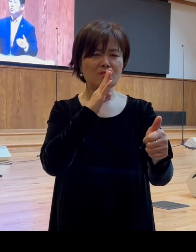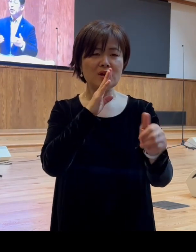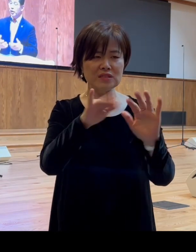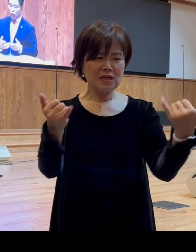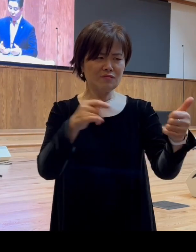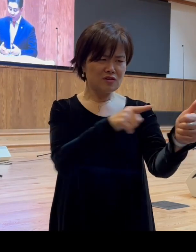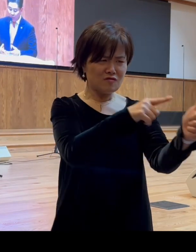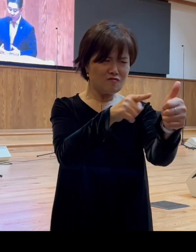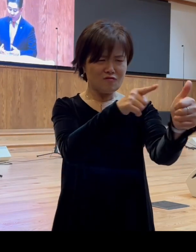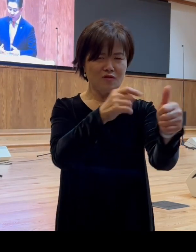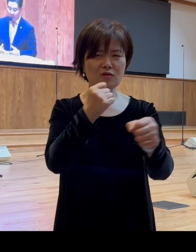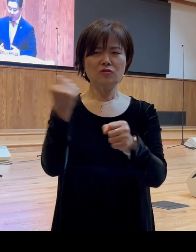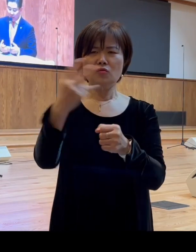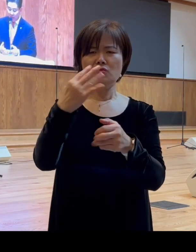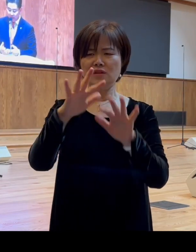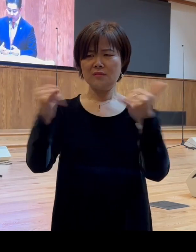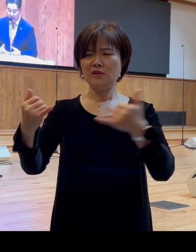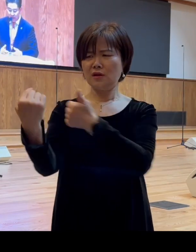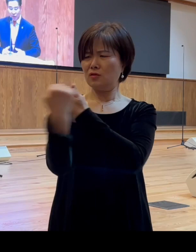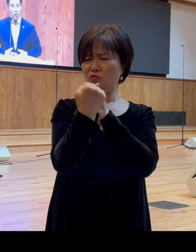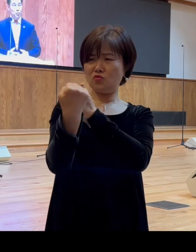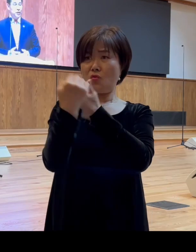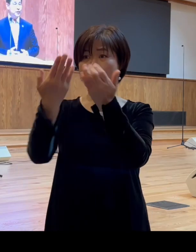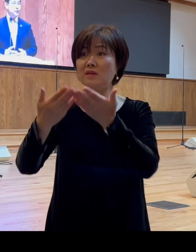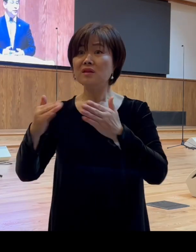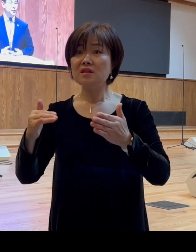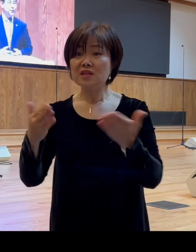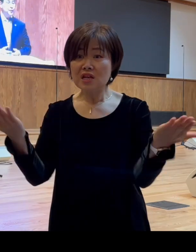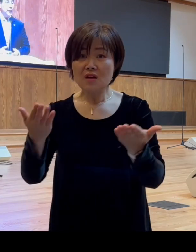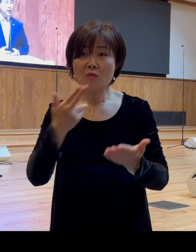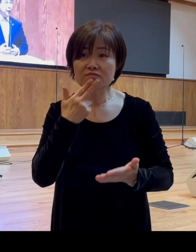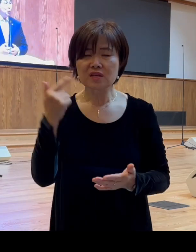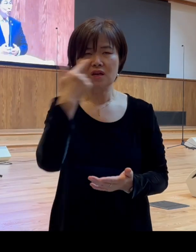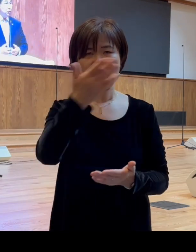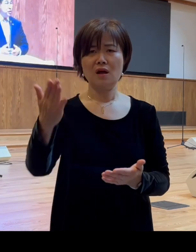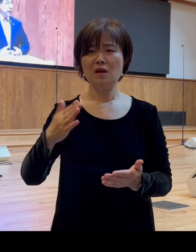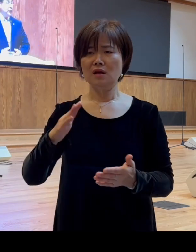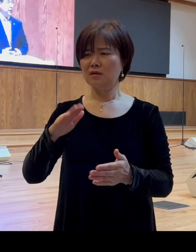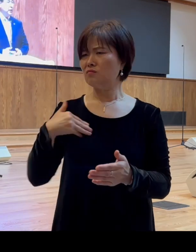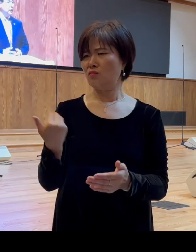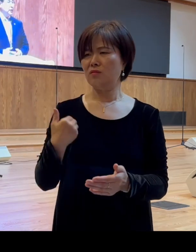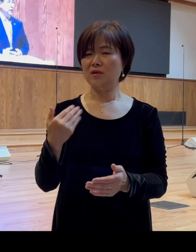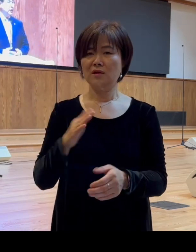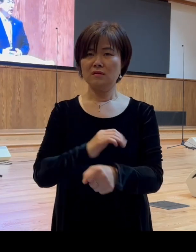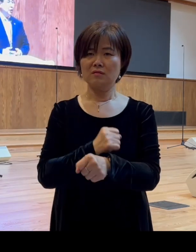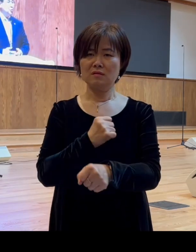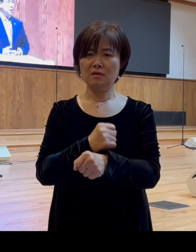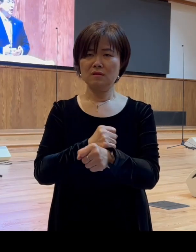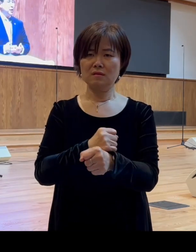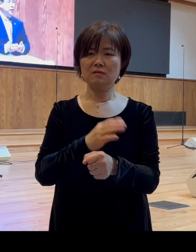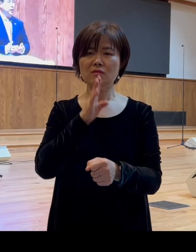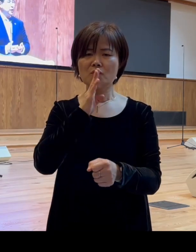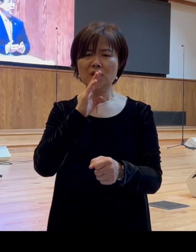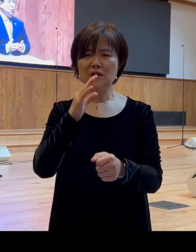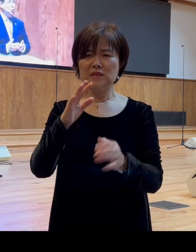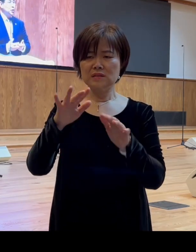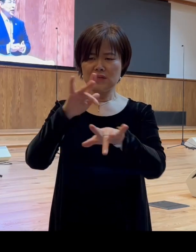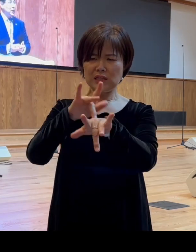선동당하는 일은 없습니까 나도 모르는 사이에 여러분 사단에게 이용당하는 일은